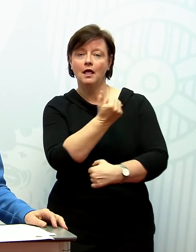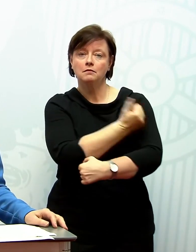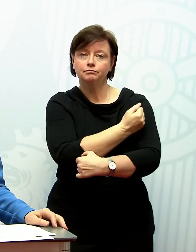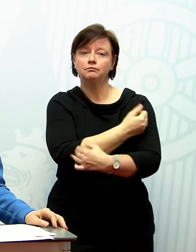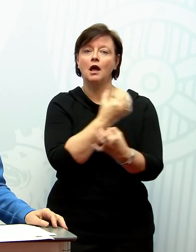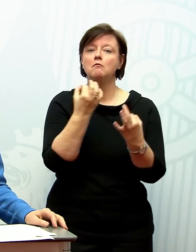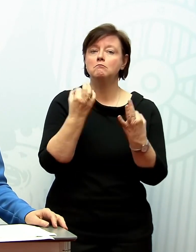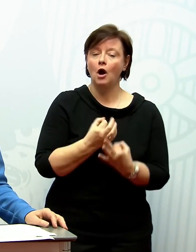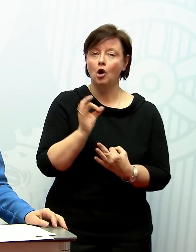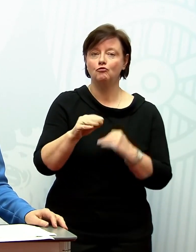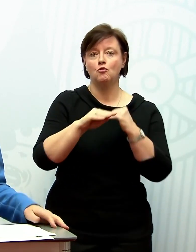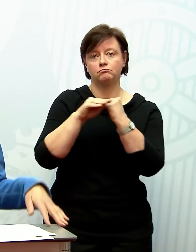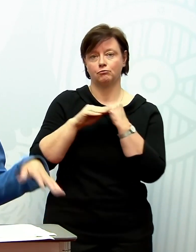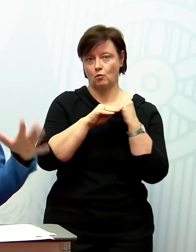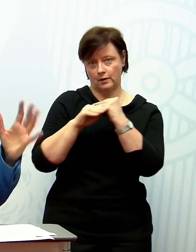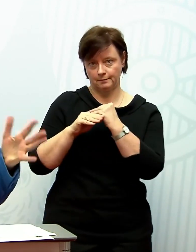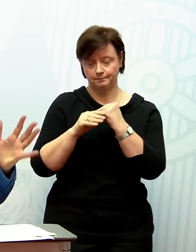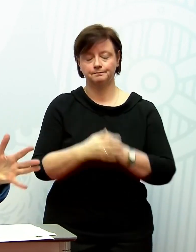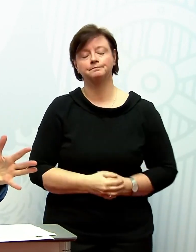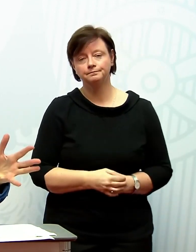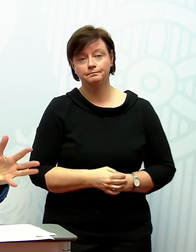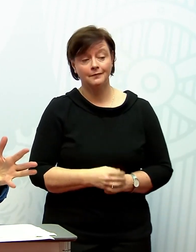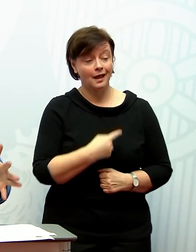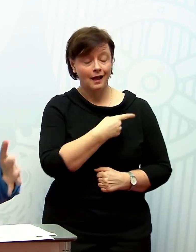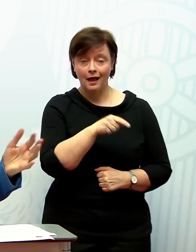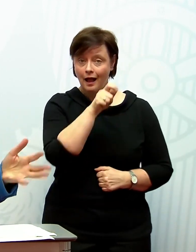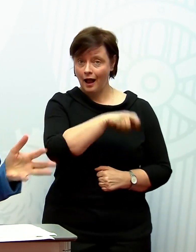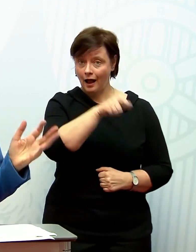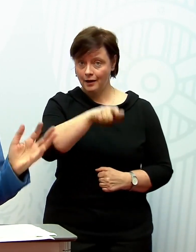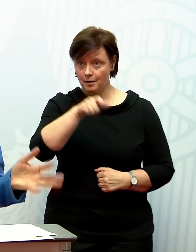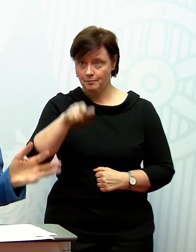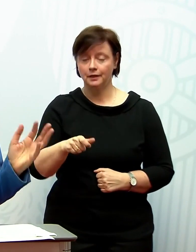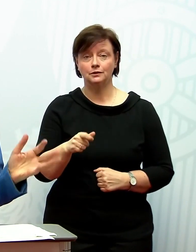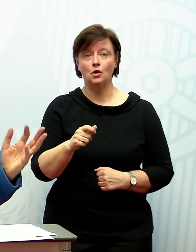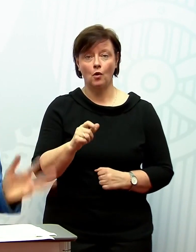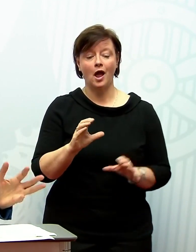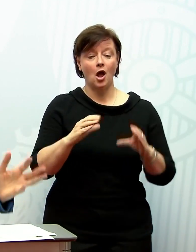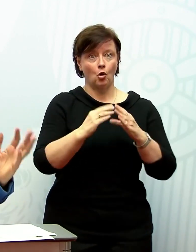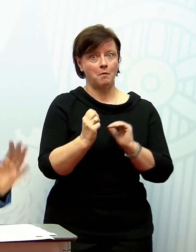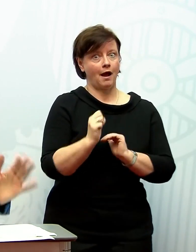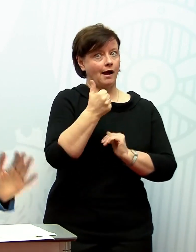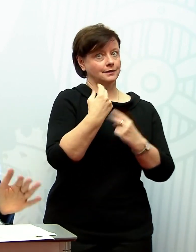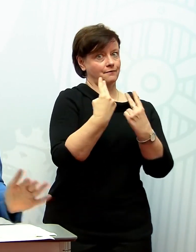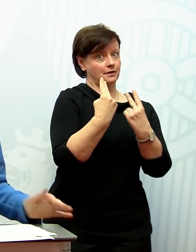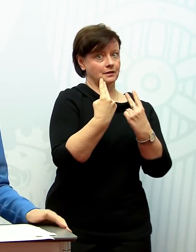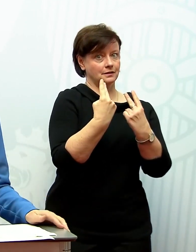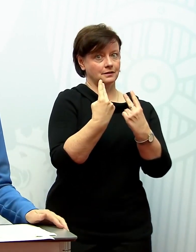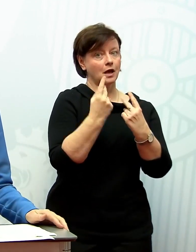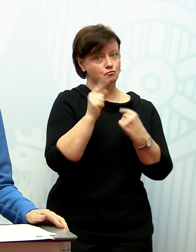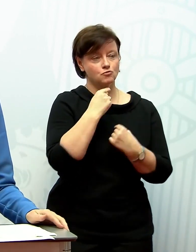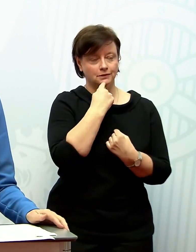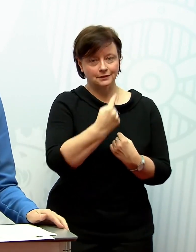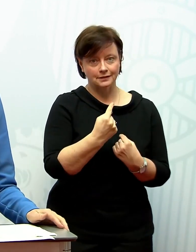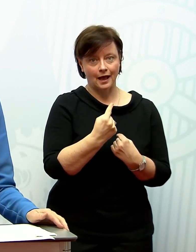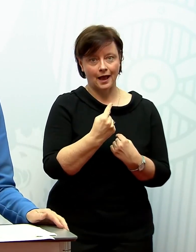Mitarbeiter und Mitarbeiterinnen benötigen. All diese Personen sind Personen aus der Priorität 1. Das will ich noch mal feststellen.